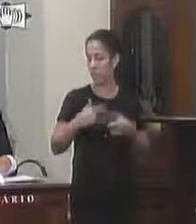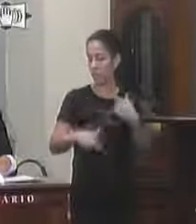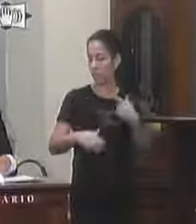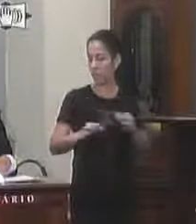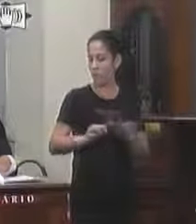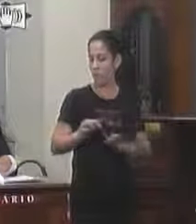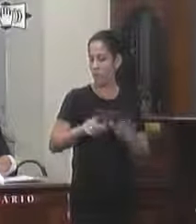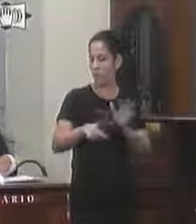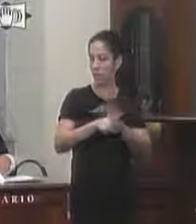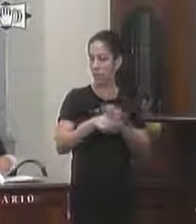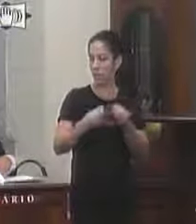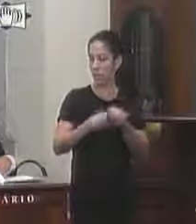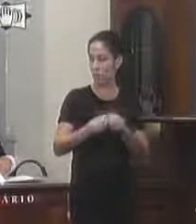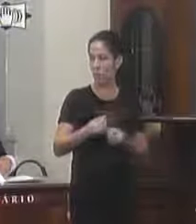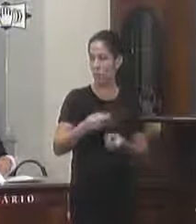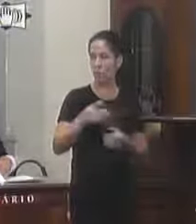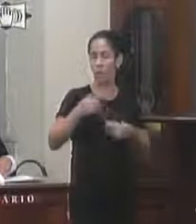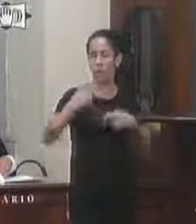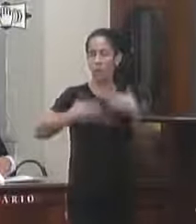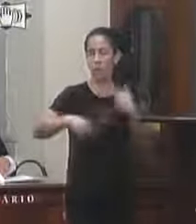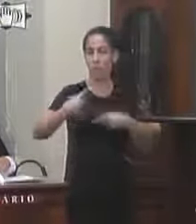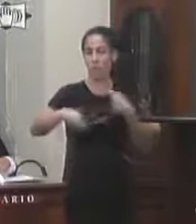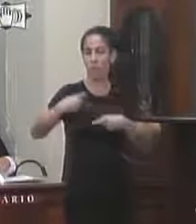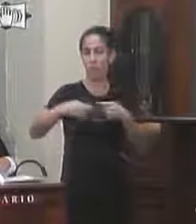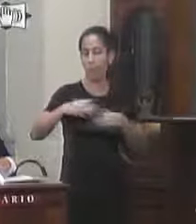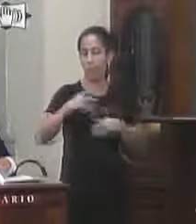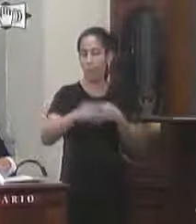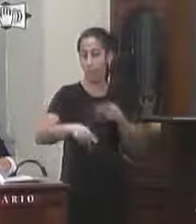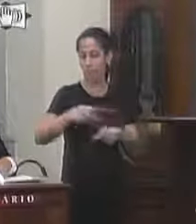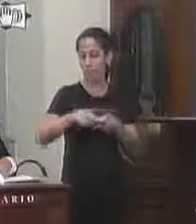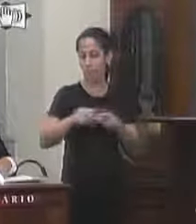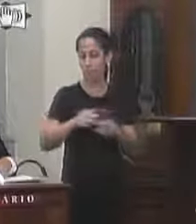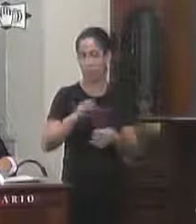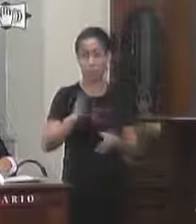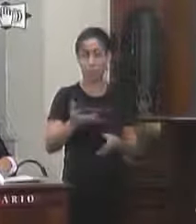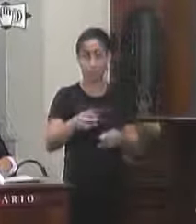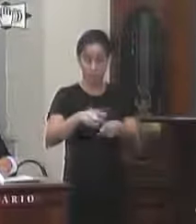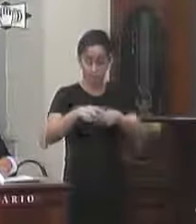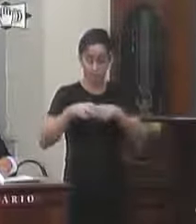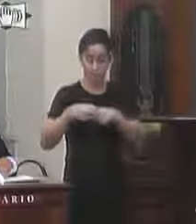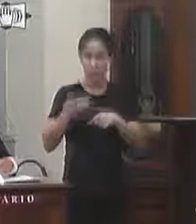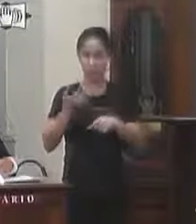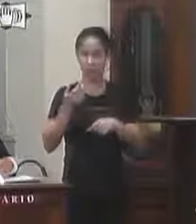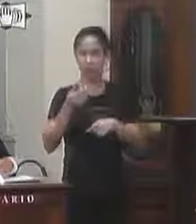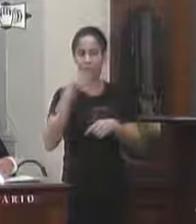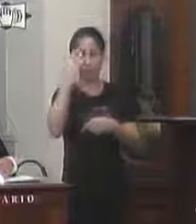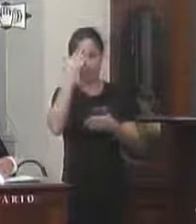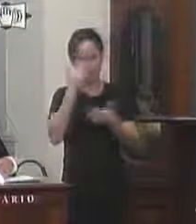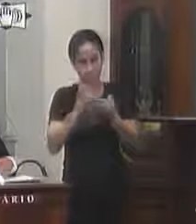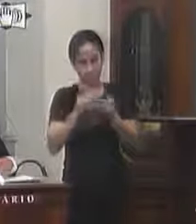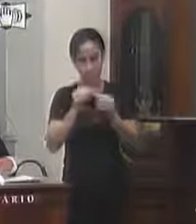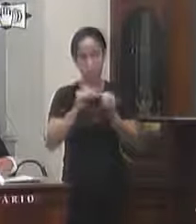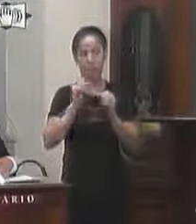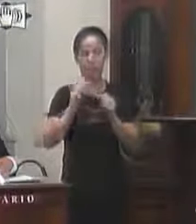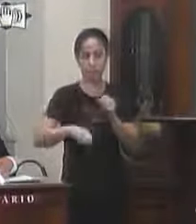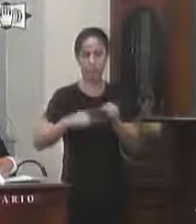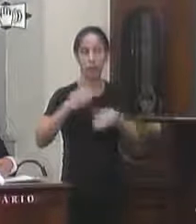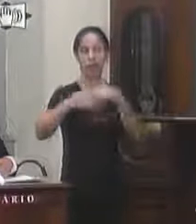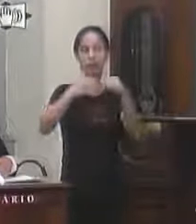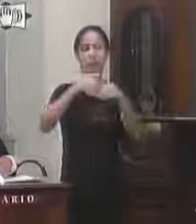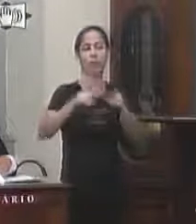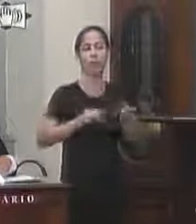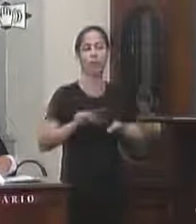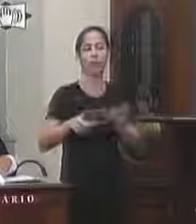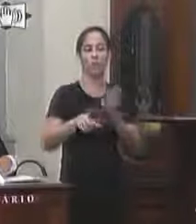projetos de lei sobre políticas públicas assim defendemos a ideia de que a exclusividade da iniciativa do executivo restringisse